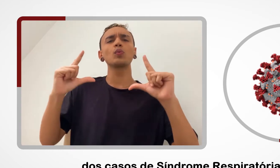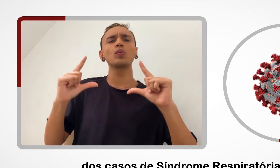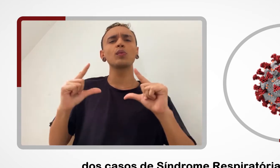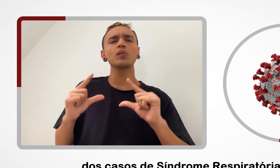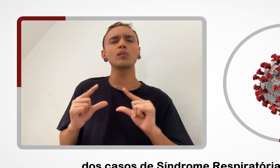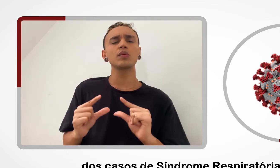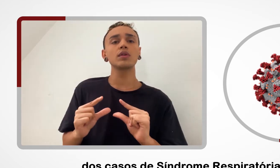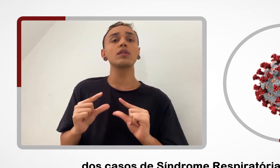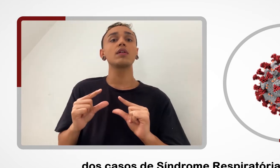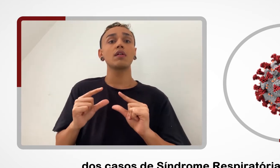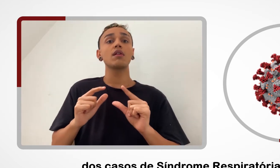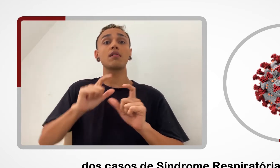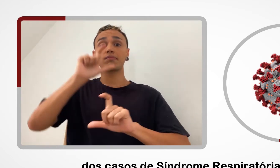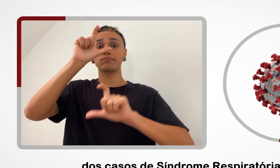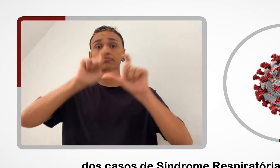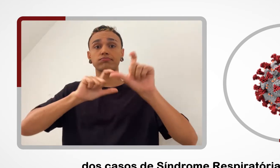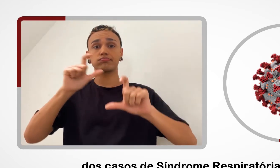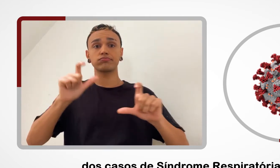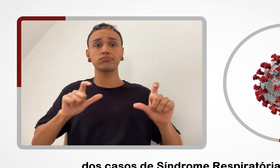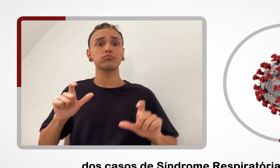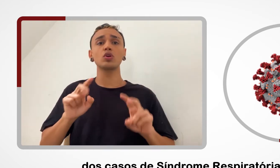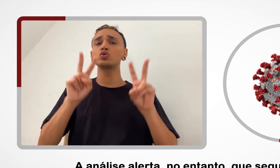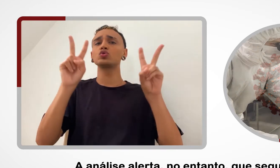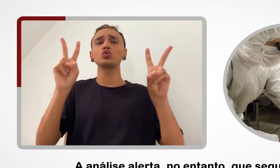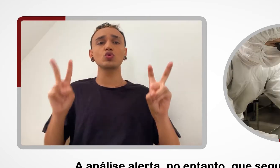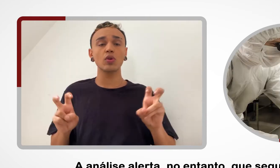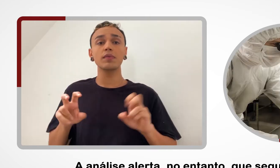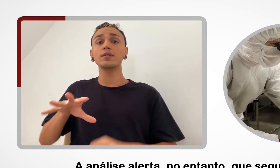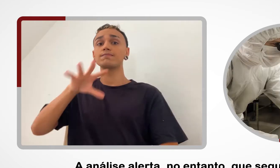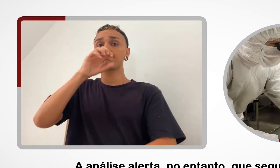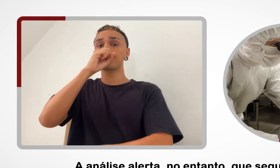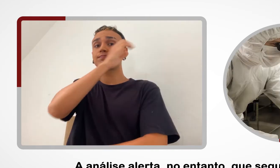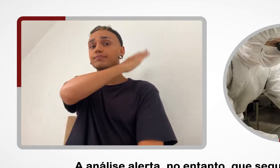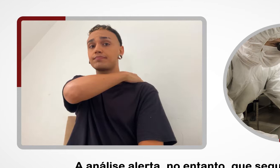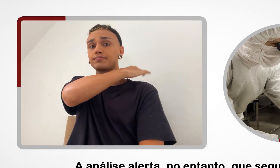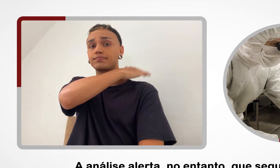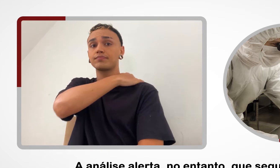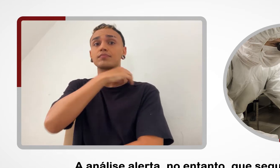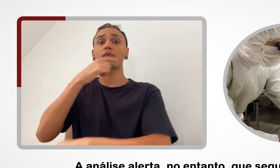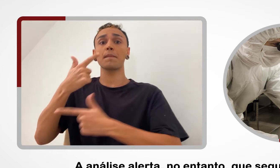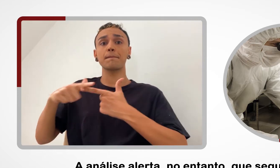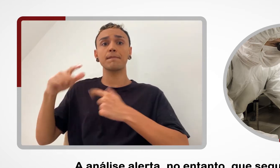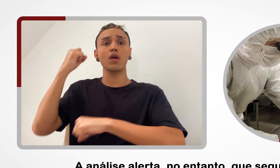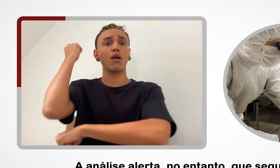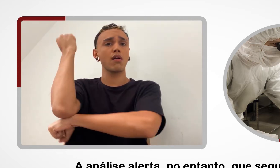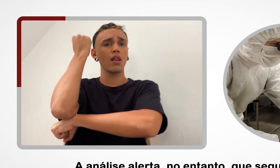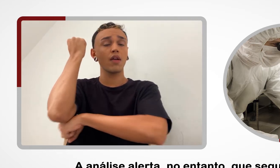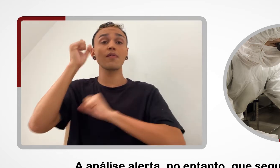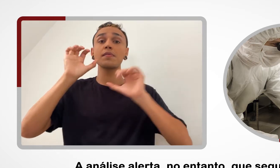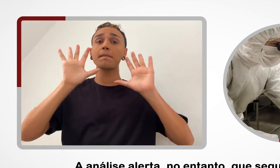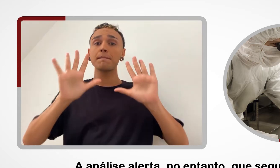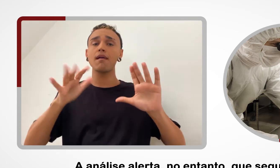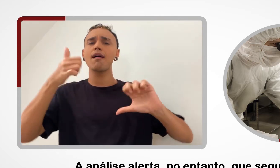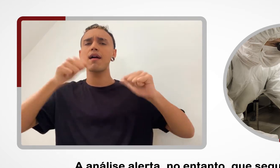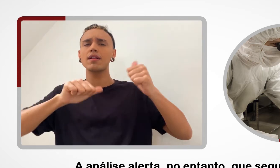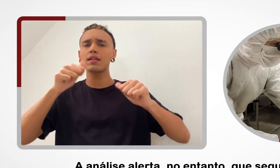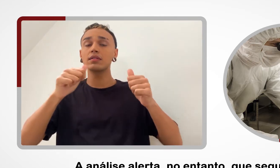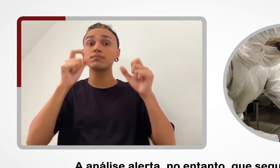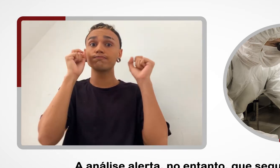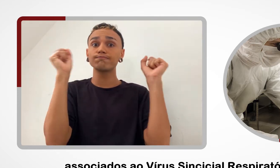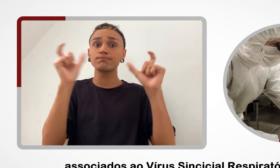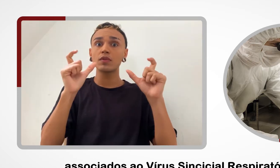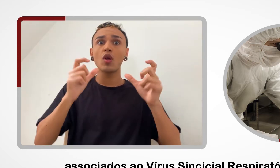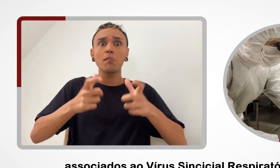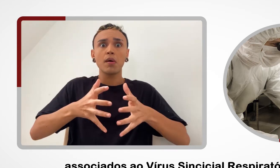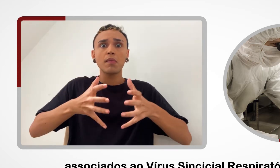respiratória aguda grave no Brasil. A análise alerta, no entanto, que segue crescendo o percentual de